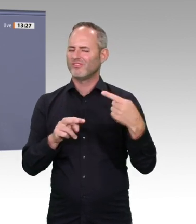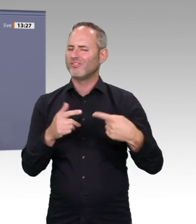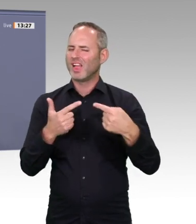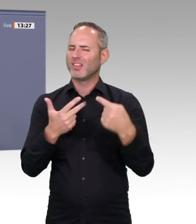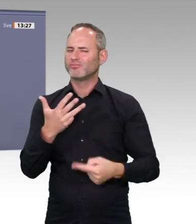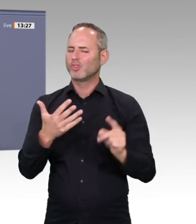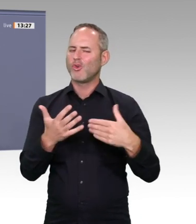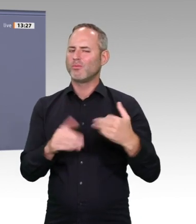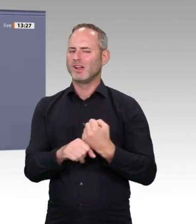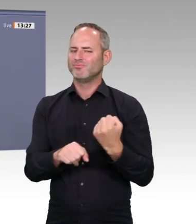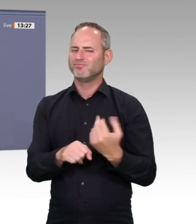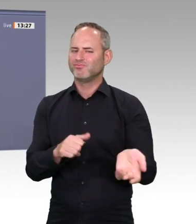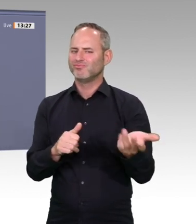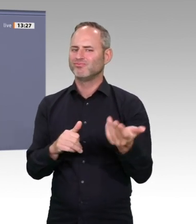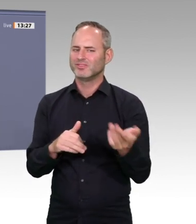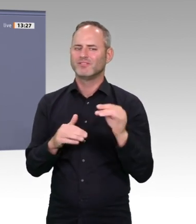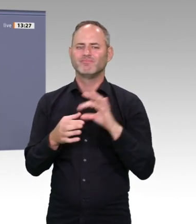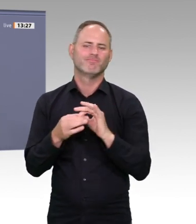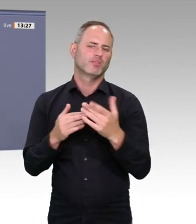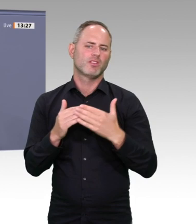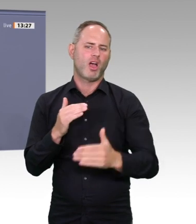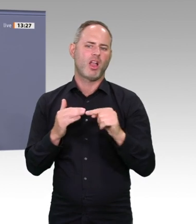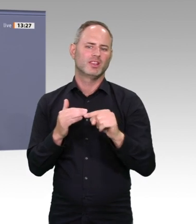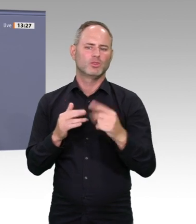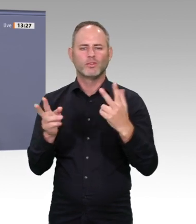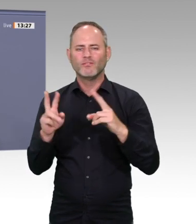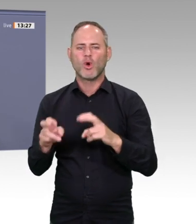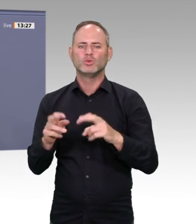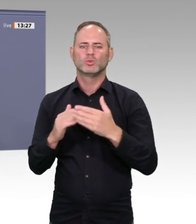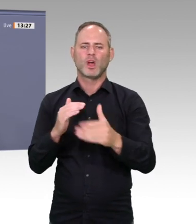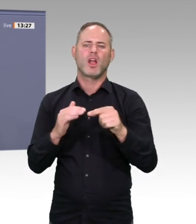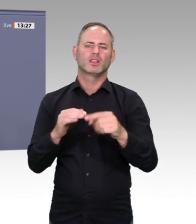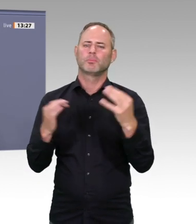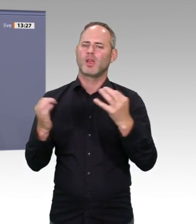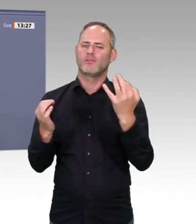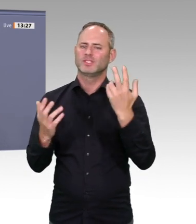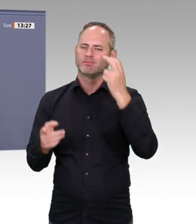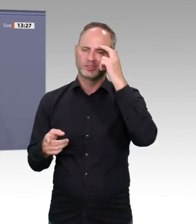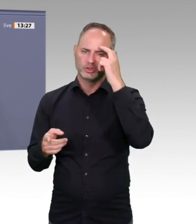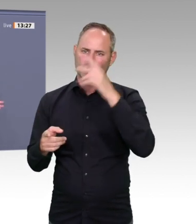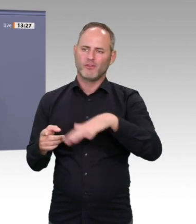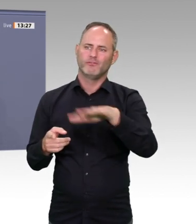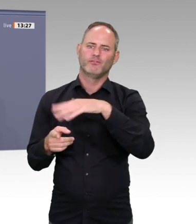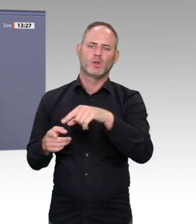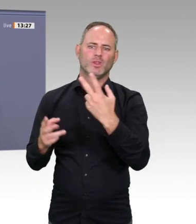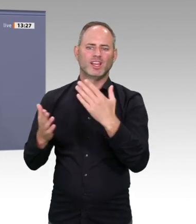Ende die Einrichtungen auch grundständig öffentlich finanziert werden. Nicht wenige der Einrichtungen sind aber nur noch zu 50 Prozent